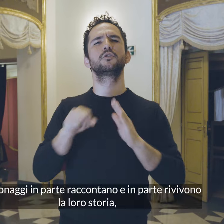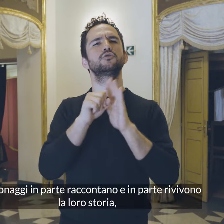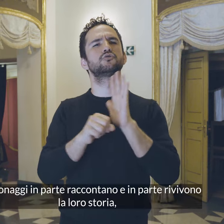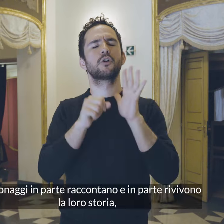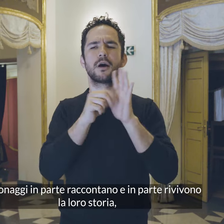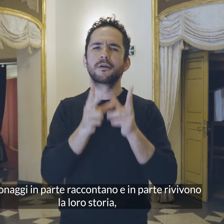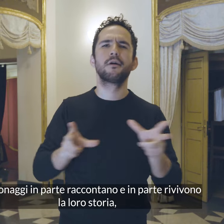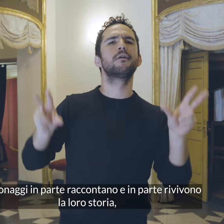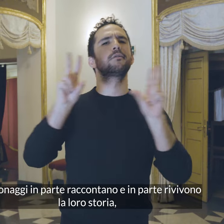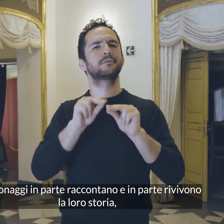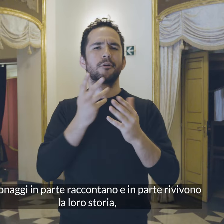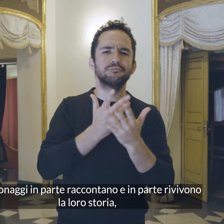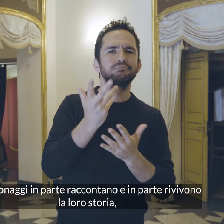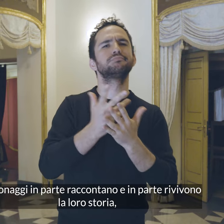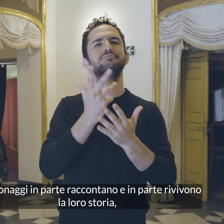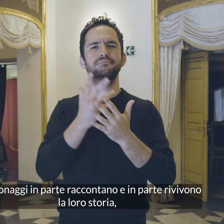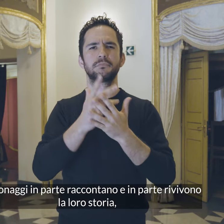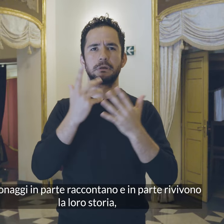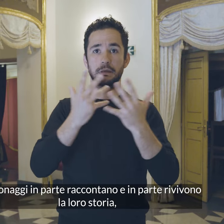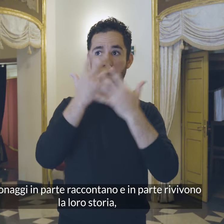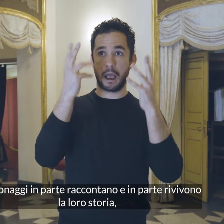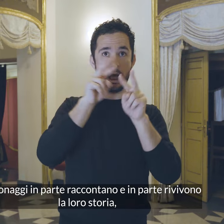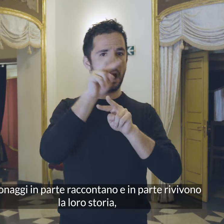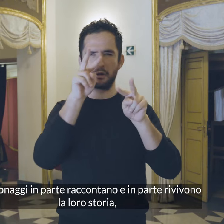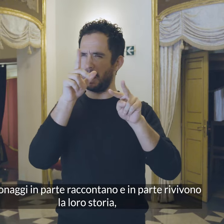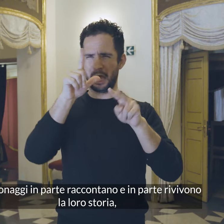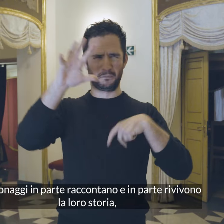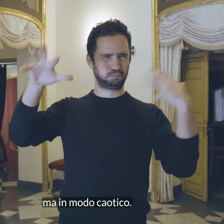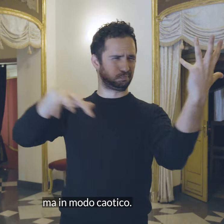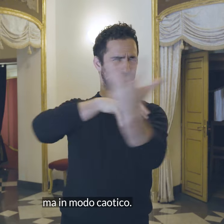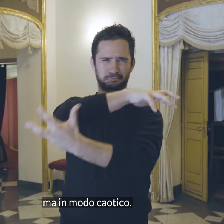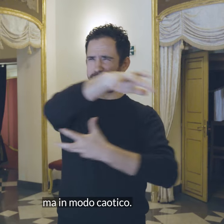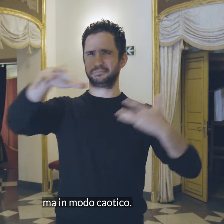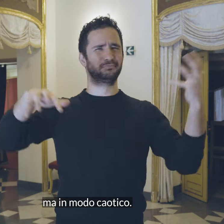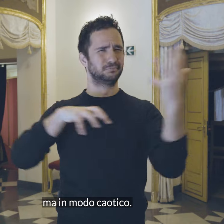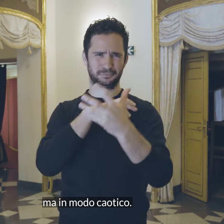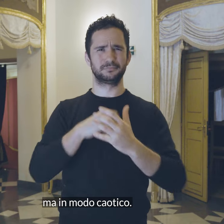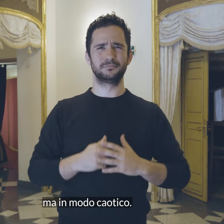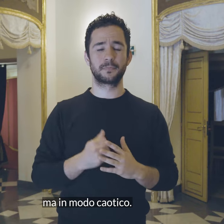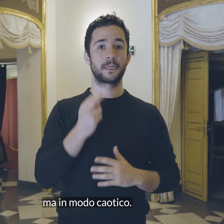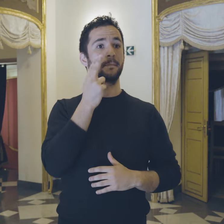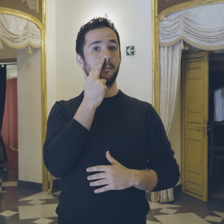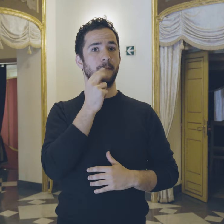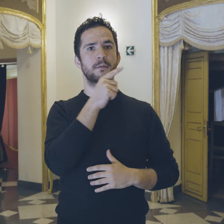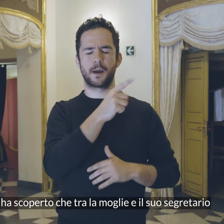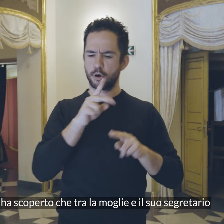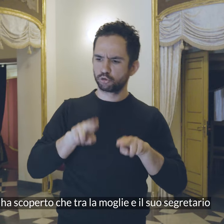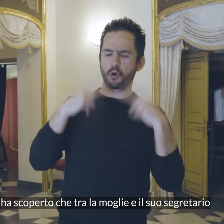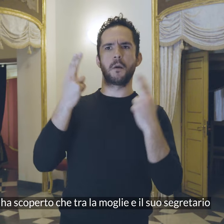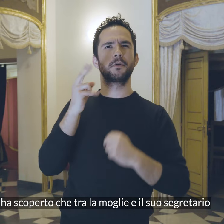personaggi in parte raccontano e in parte rivivono la loro storia Ma in modo caotico Il padre